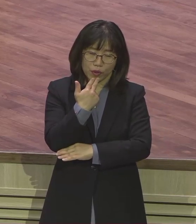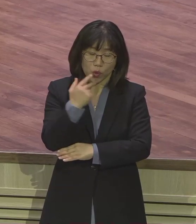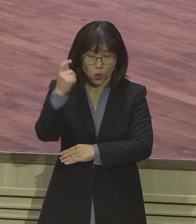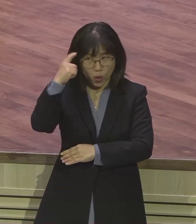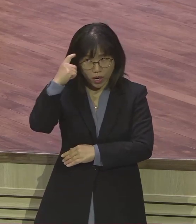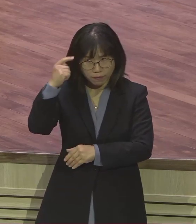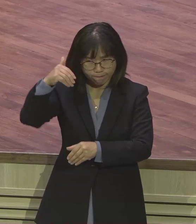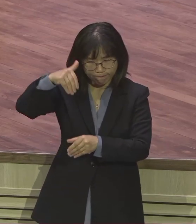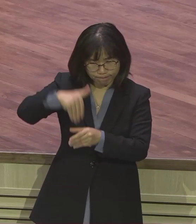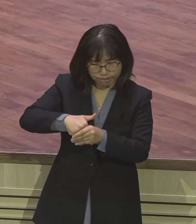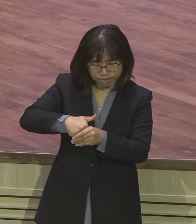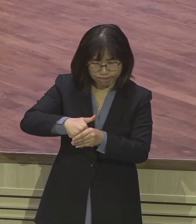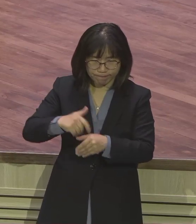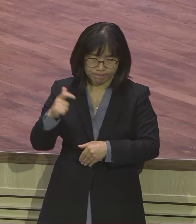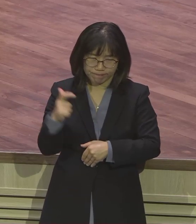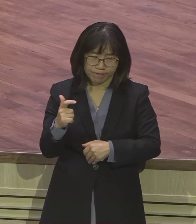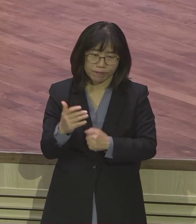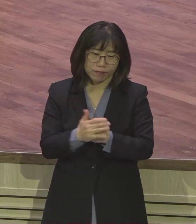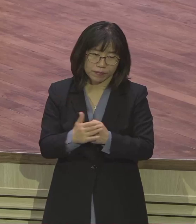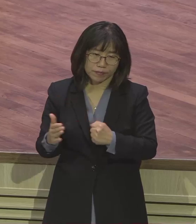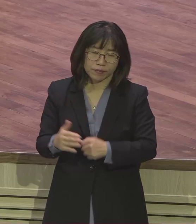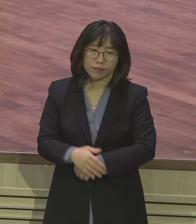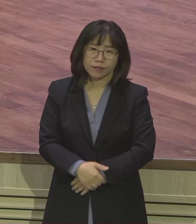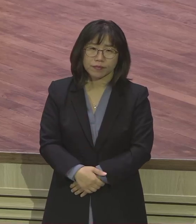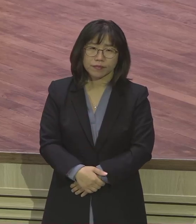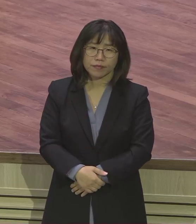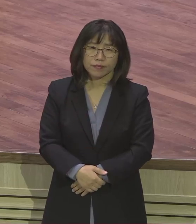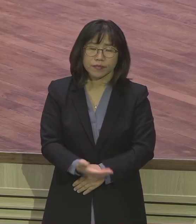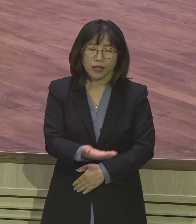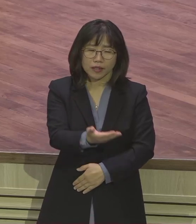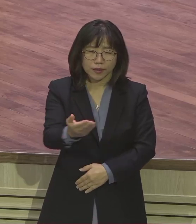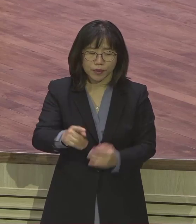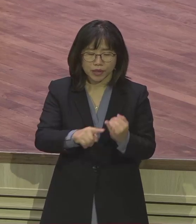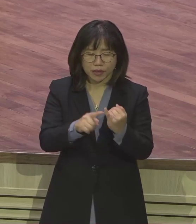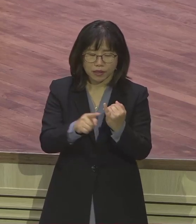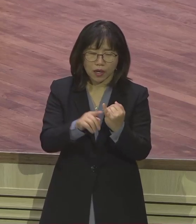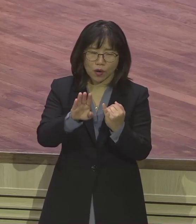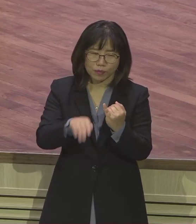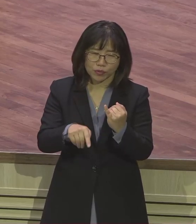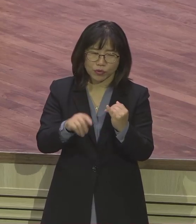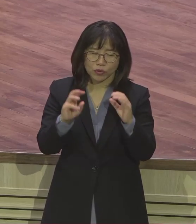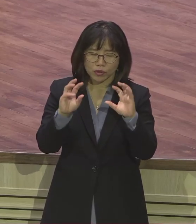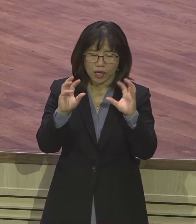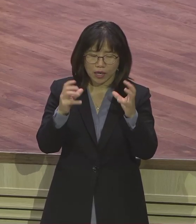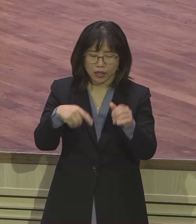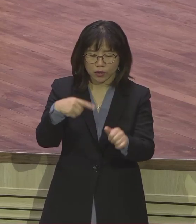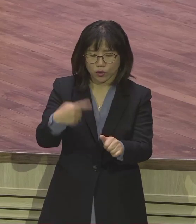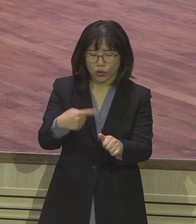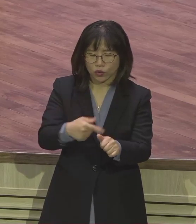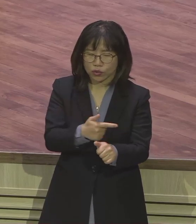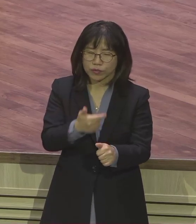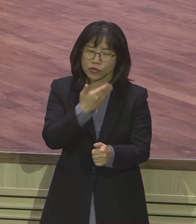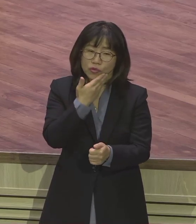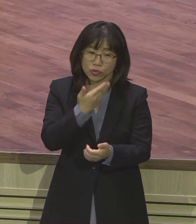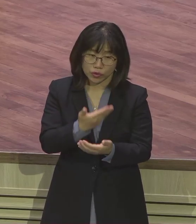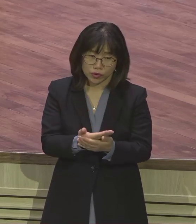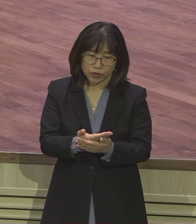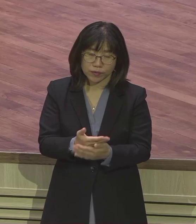중요합니다. 그래서 태양아부 교육이 굉장히 중요해요. 물론 다른 교육도 중요하지만 우리